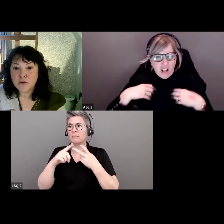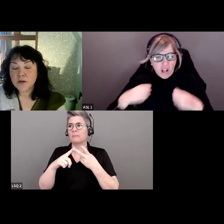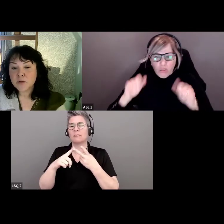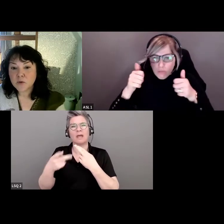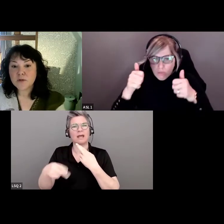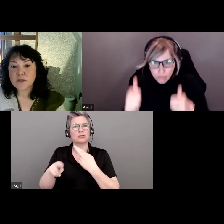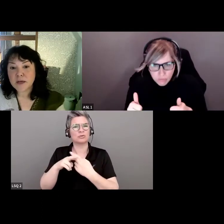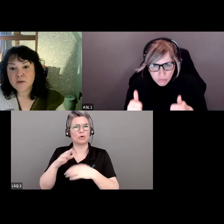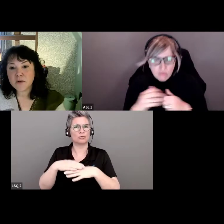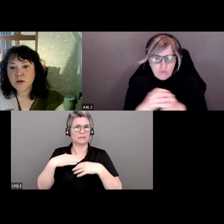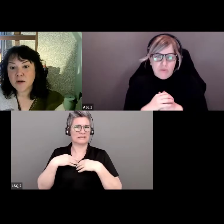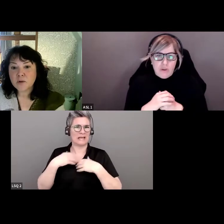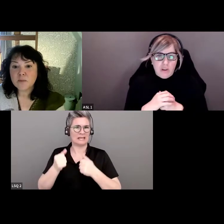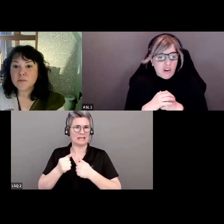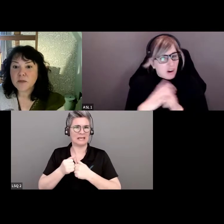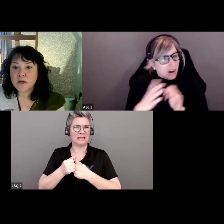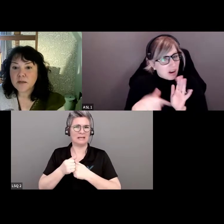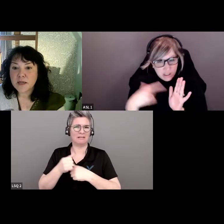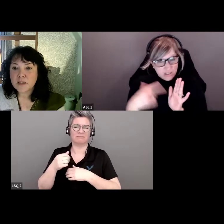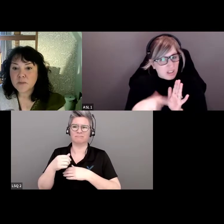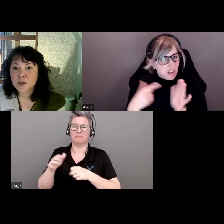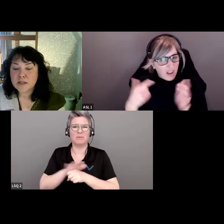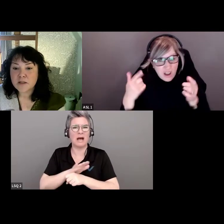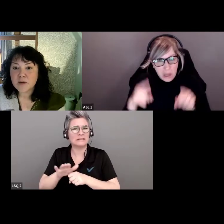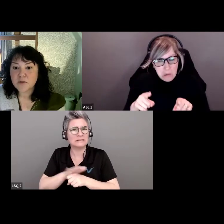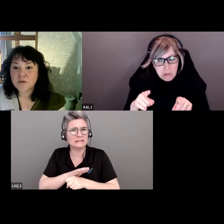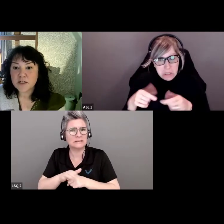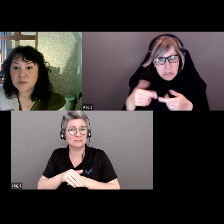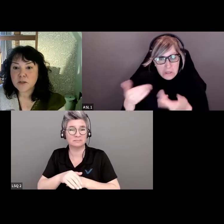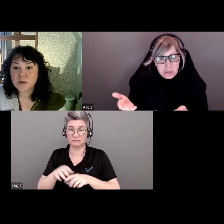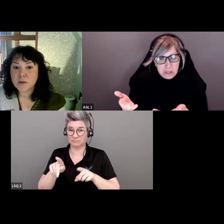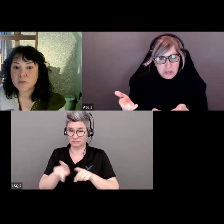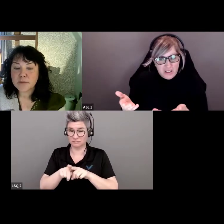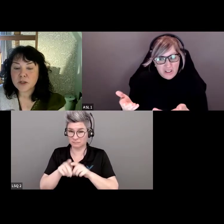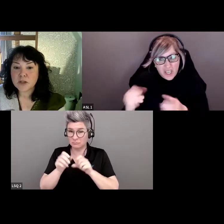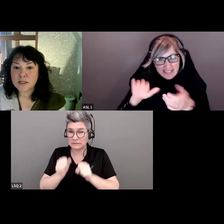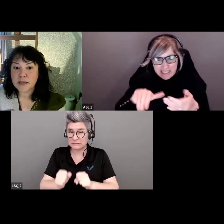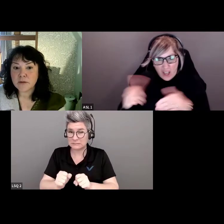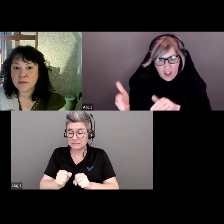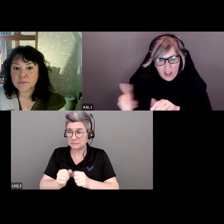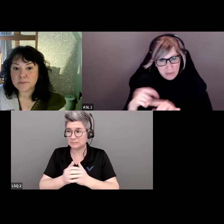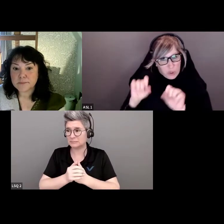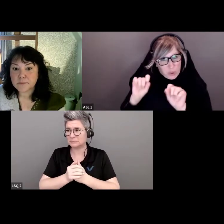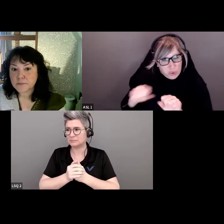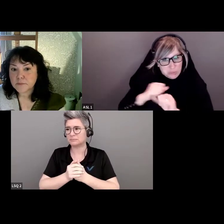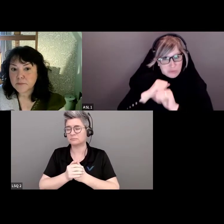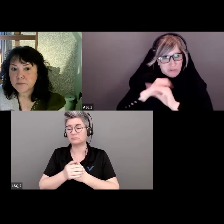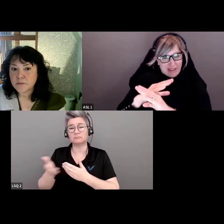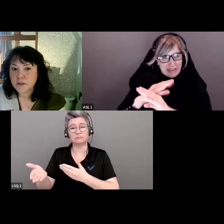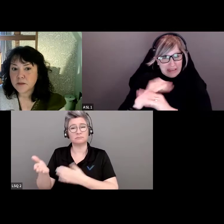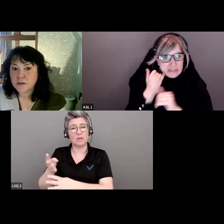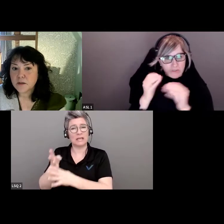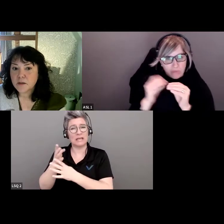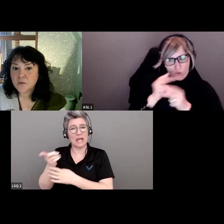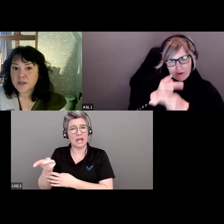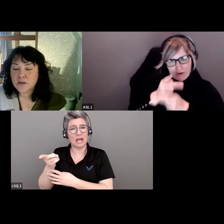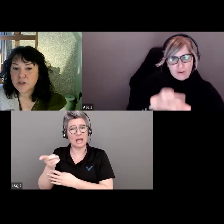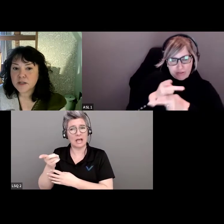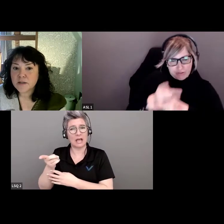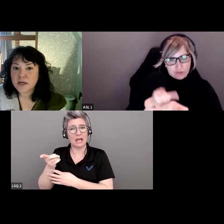résultats sur la santé sont pauvres. Et dans le pire des cas, ils se retrouvent à